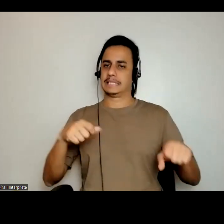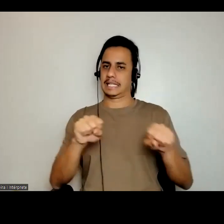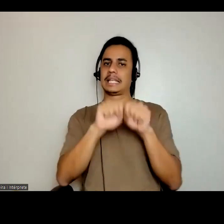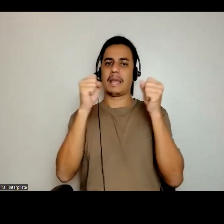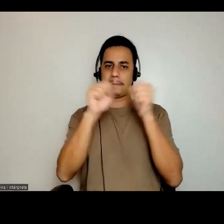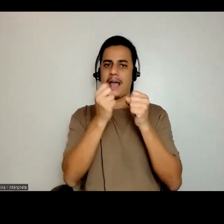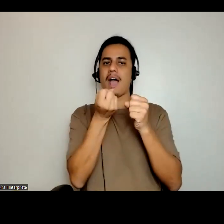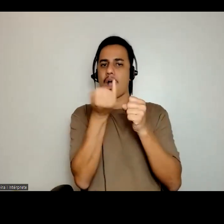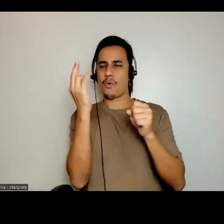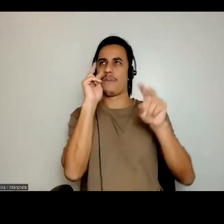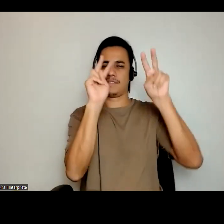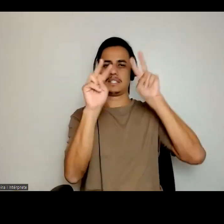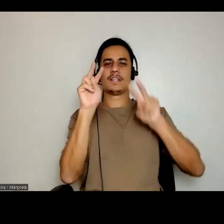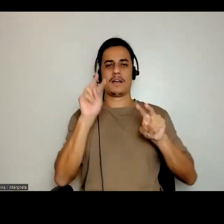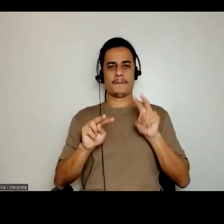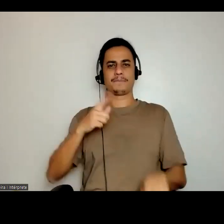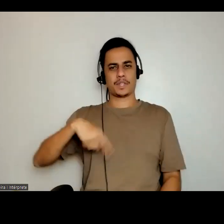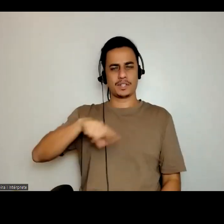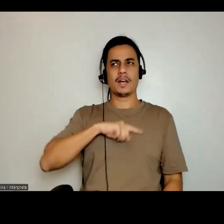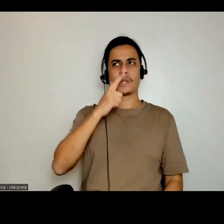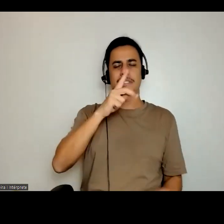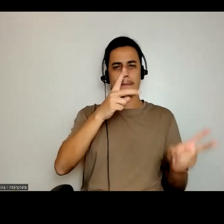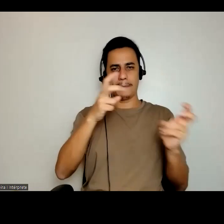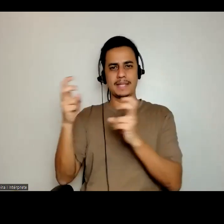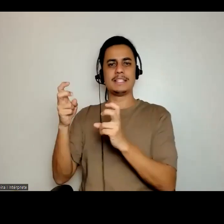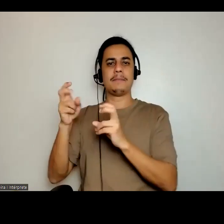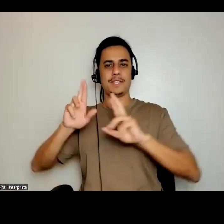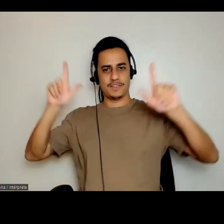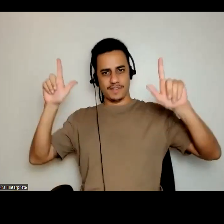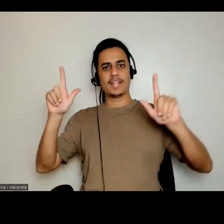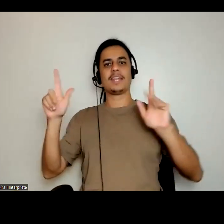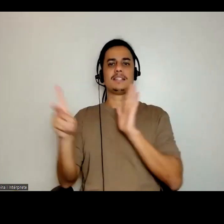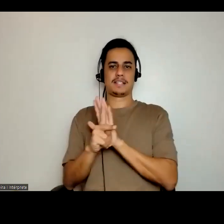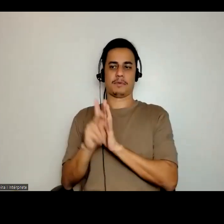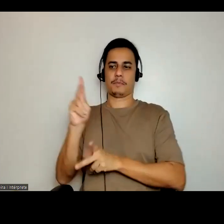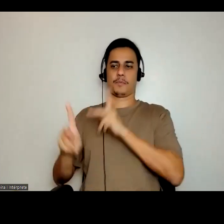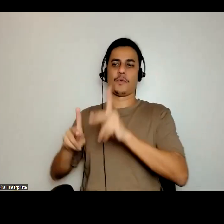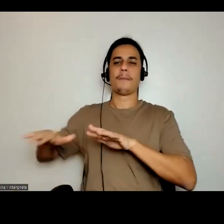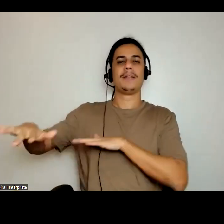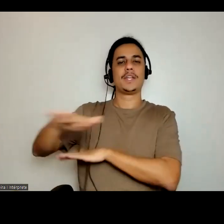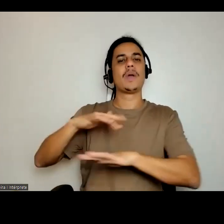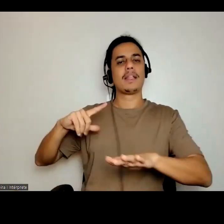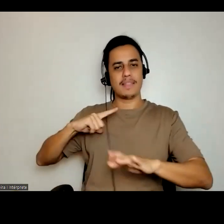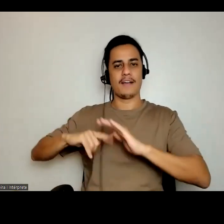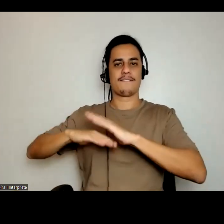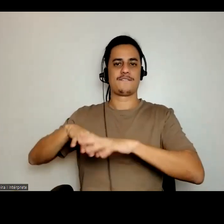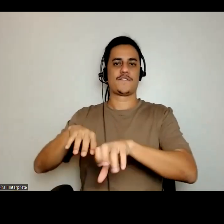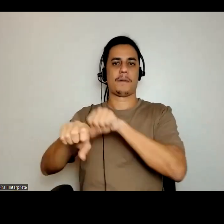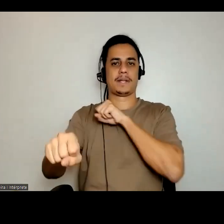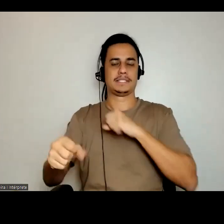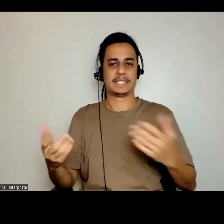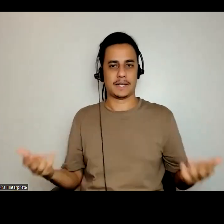para que a gente de fato veja uma diferença sendo feita do ponto de vista desse público que está em formação, que são